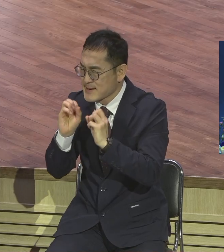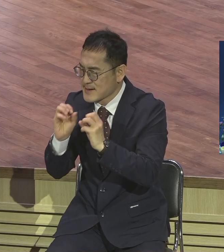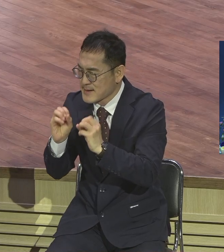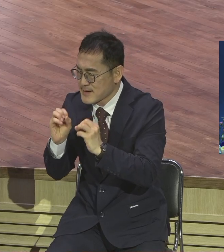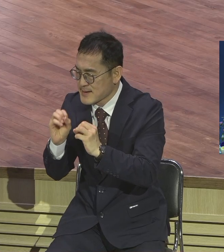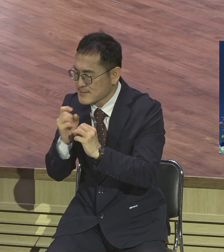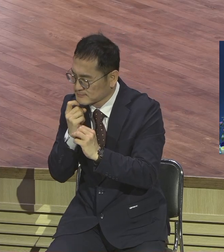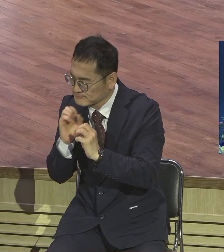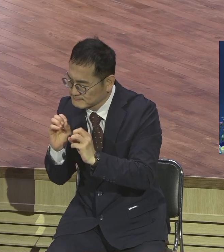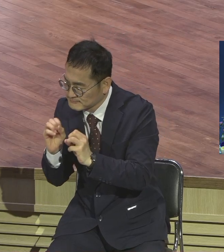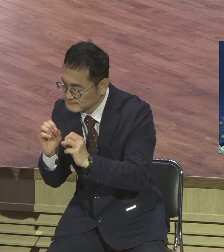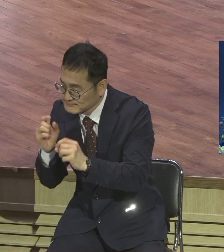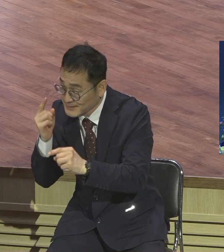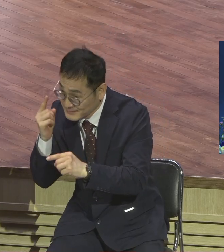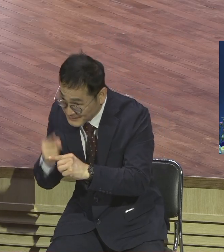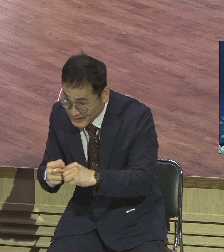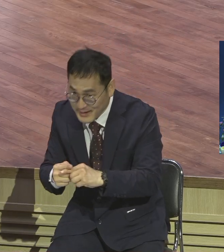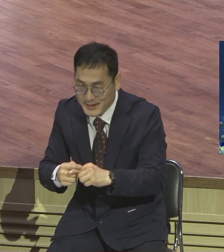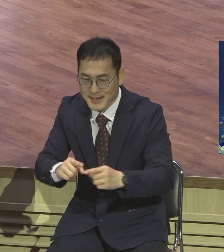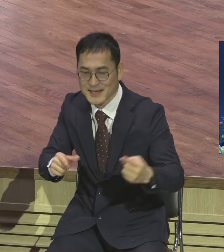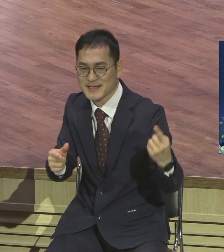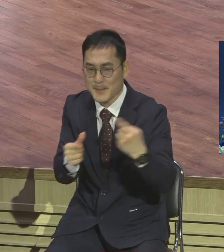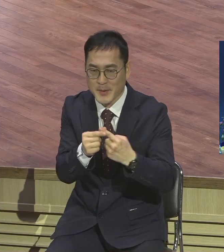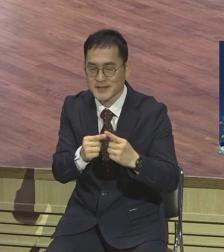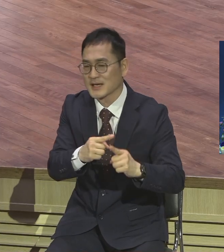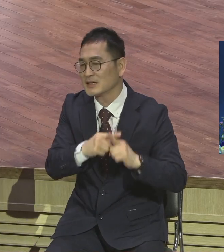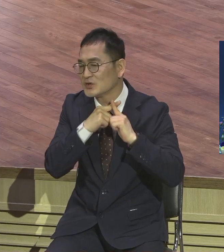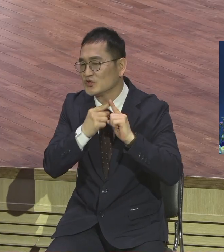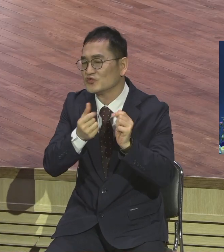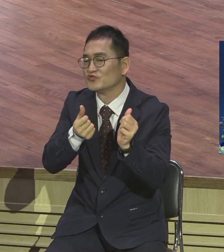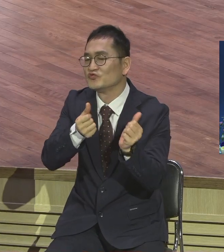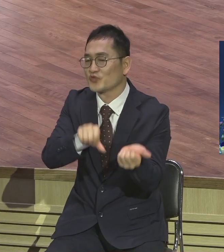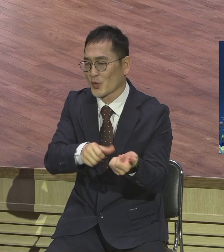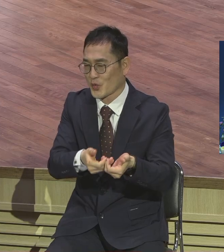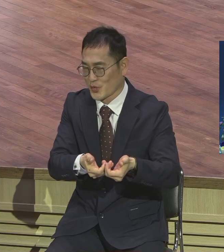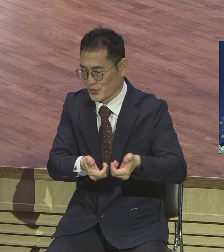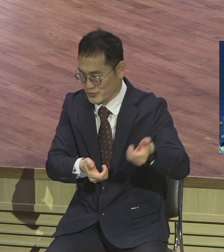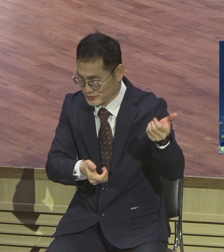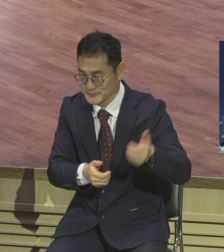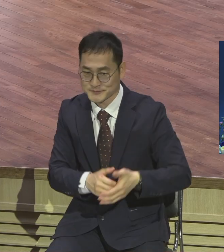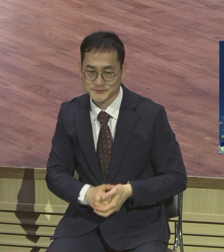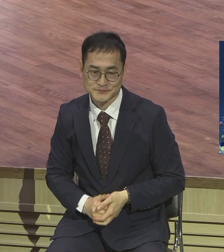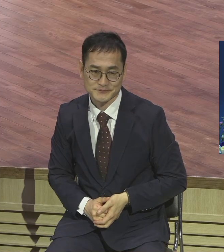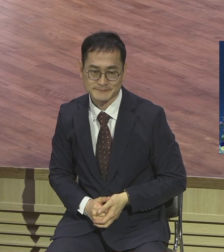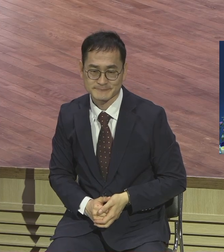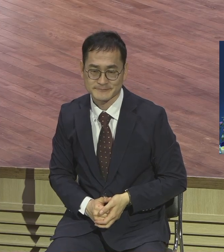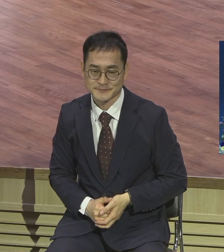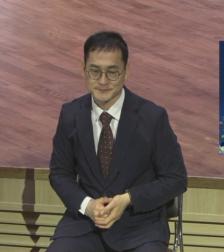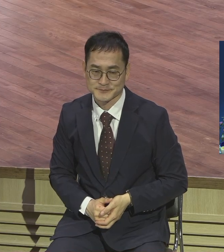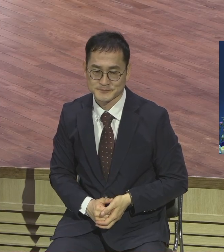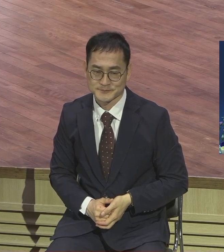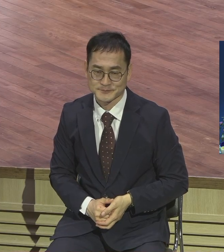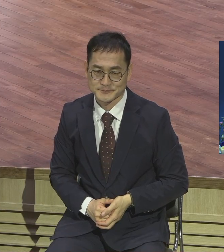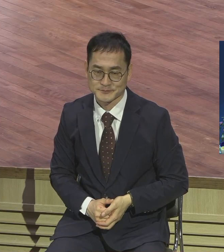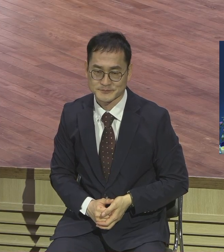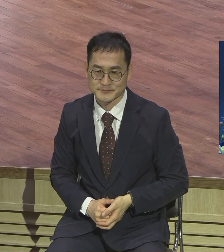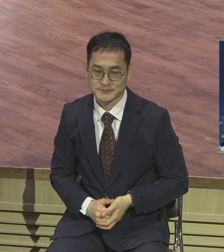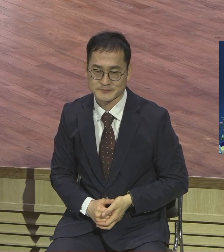대표자로 당당하게 순교의 자리에 설 수가 있었습니다 뚝심이란 말이 있어요